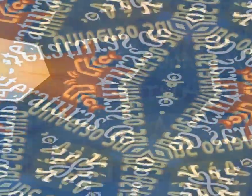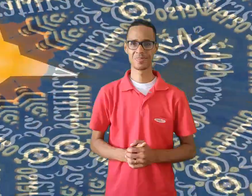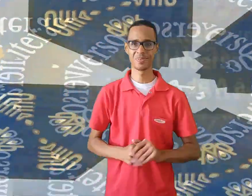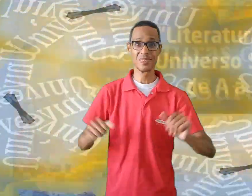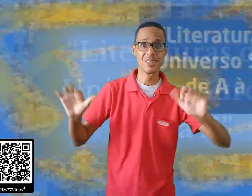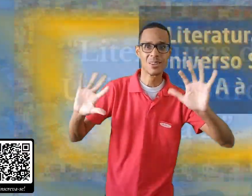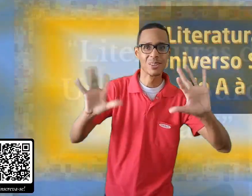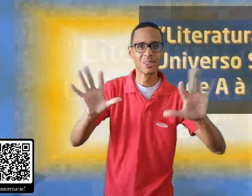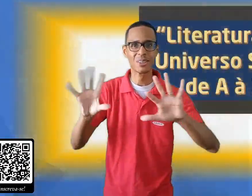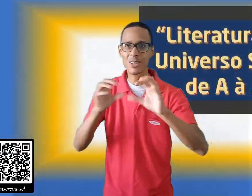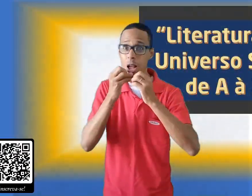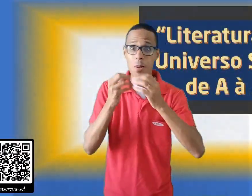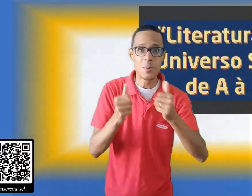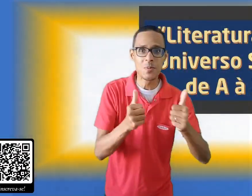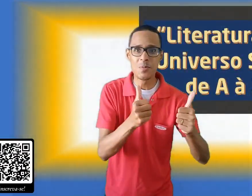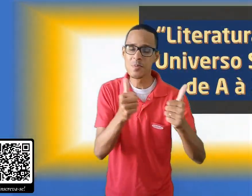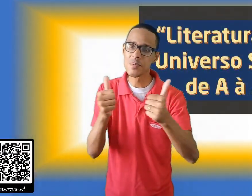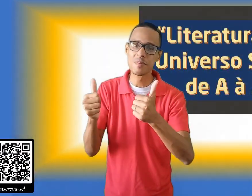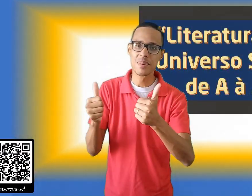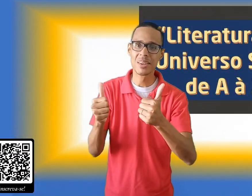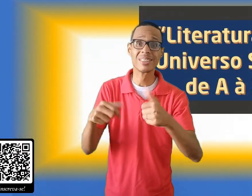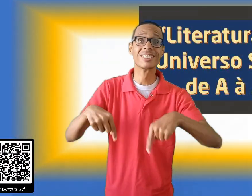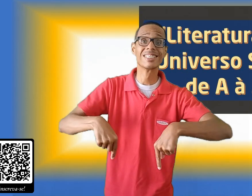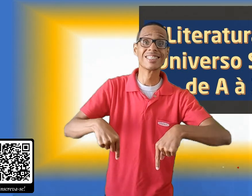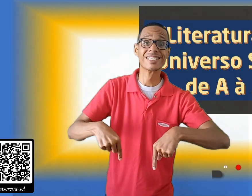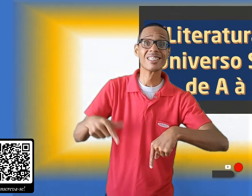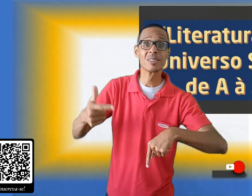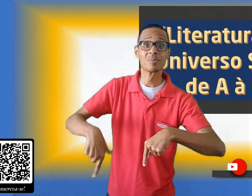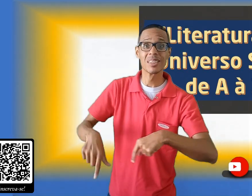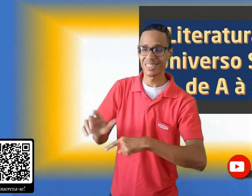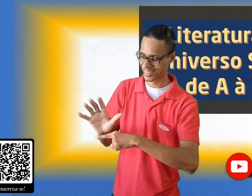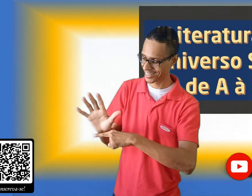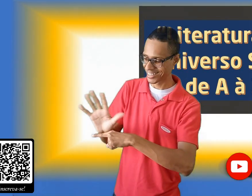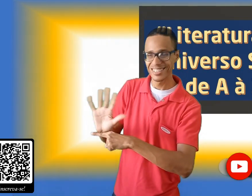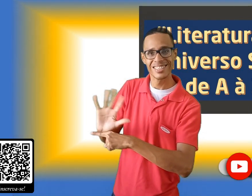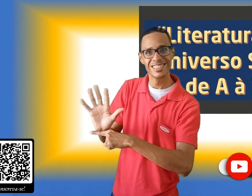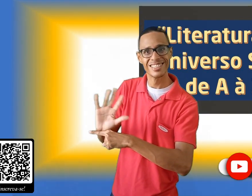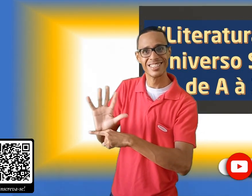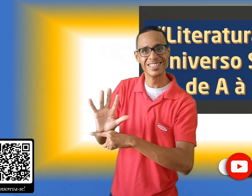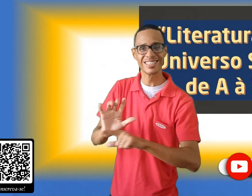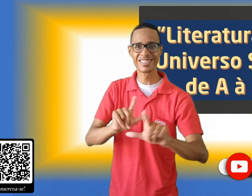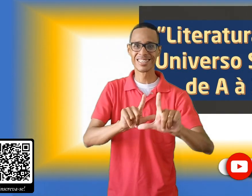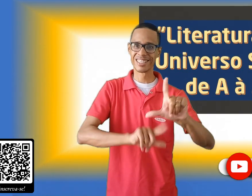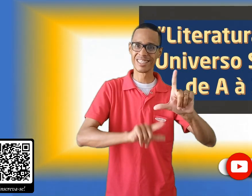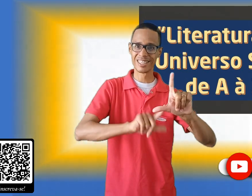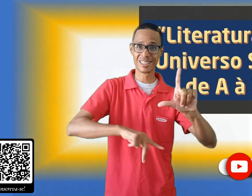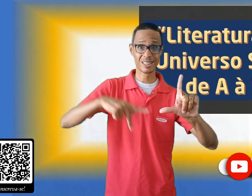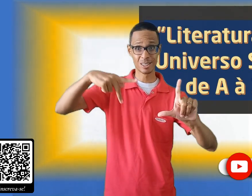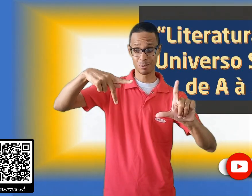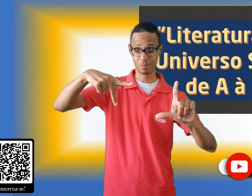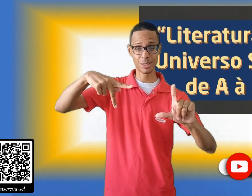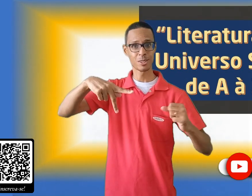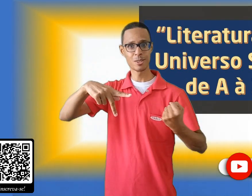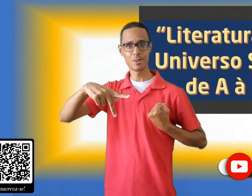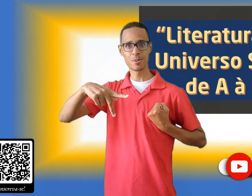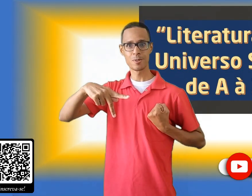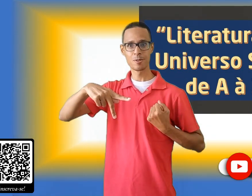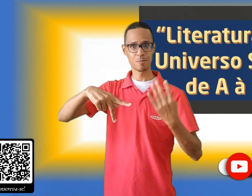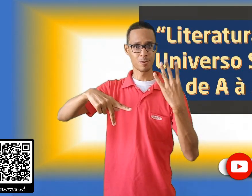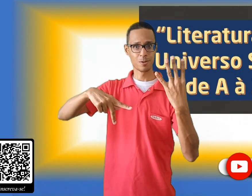Olá, pessoal! Como estão? Tudo bem? Bem-vindos a mais um vídeo! Este é o